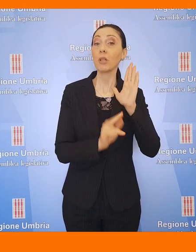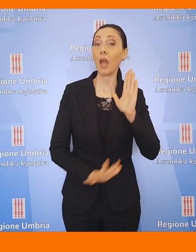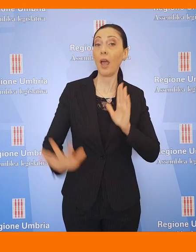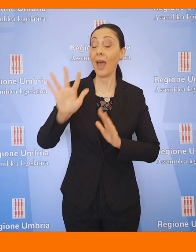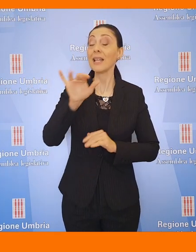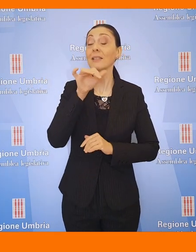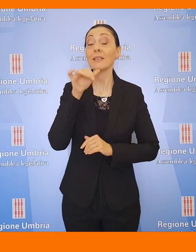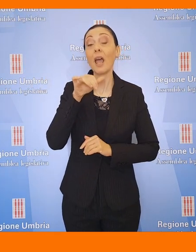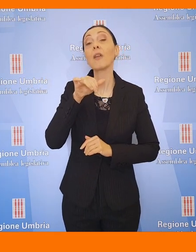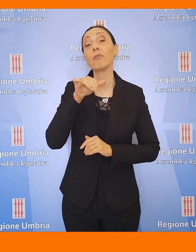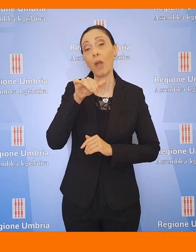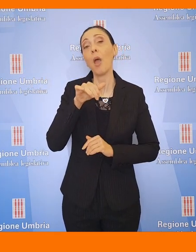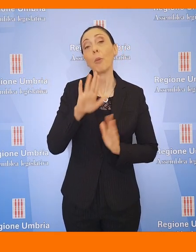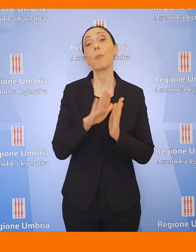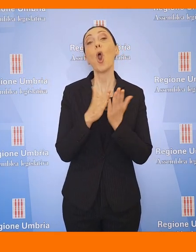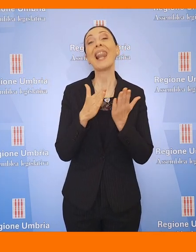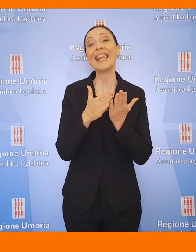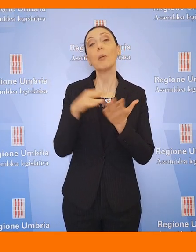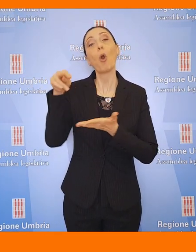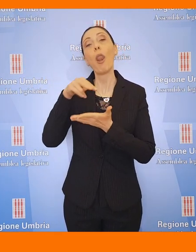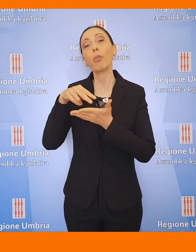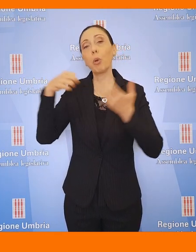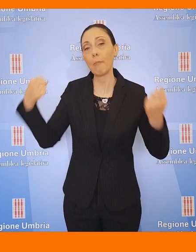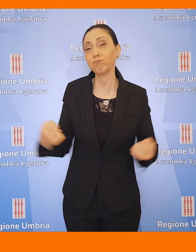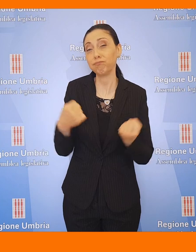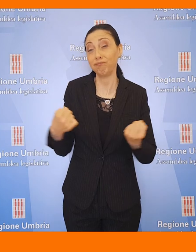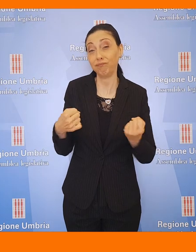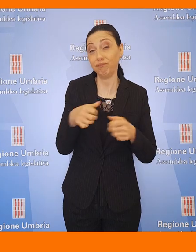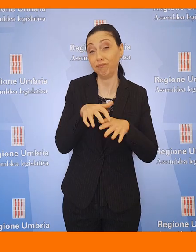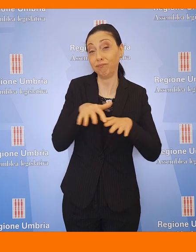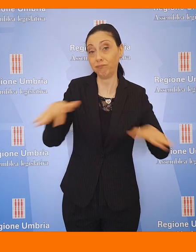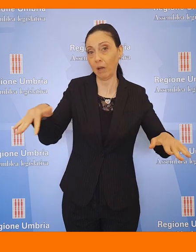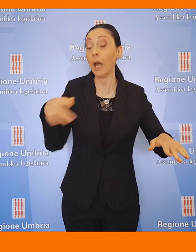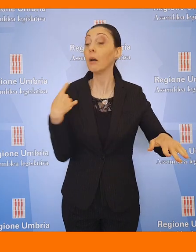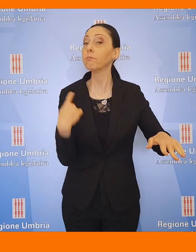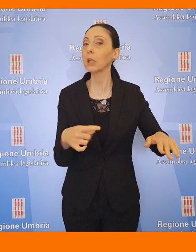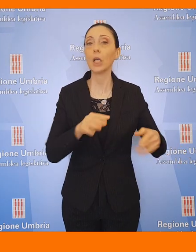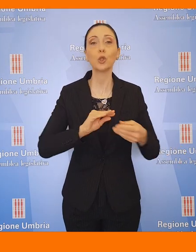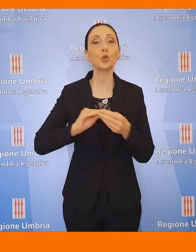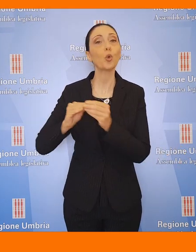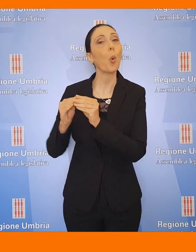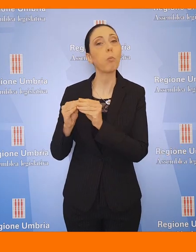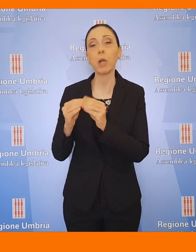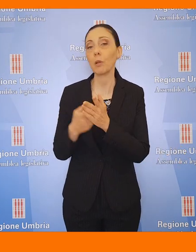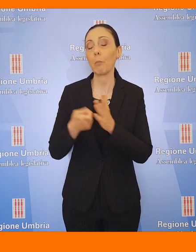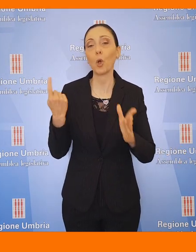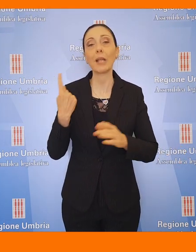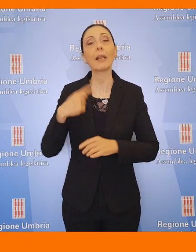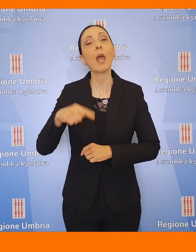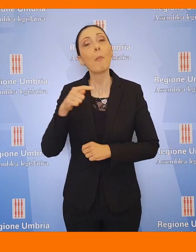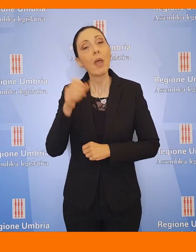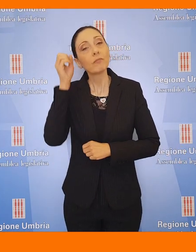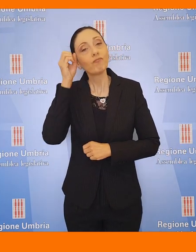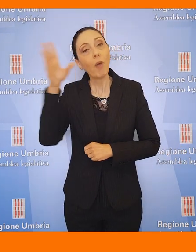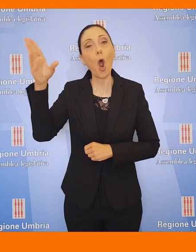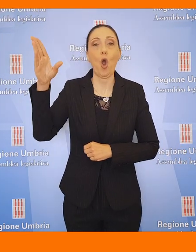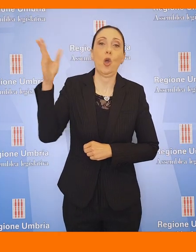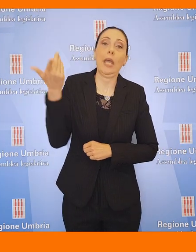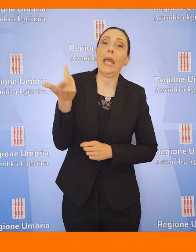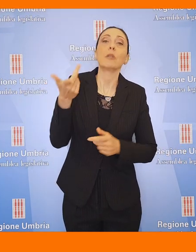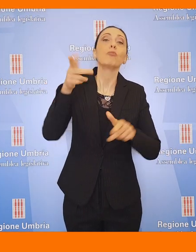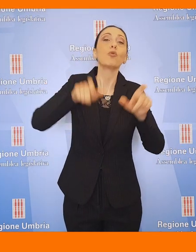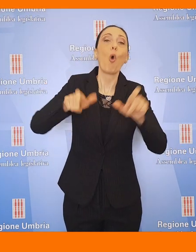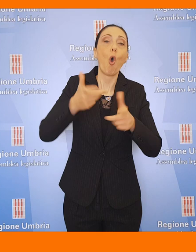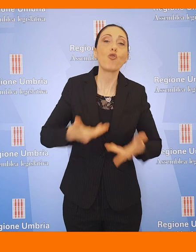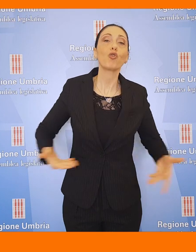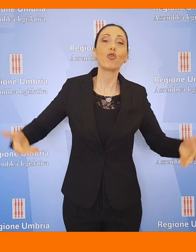promuovere la diffusione del libro e della lettura, quale strumento fondamentale dello sviluppo culturale e sociale dell'intera